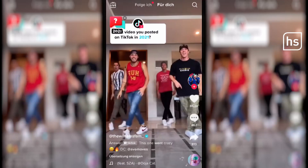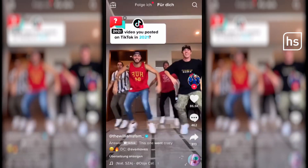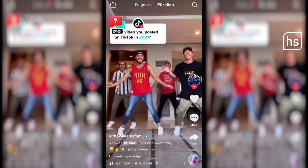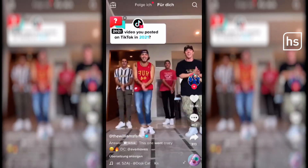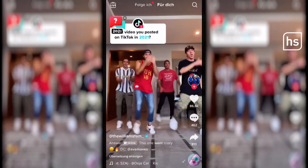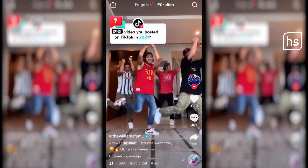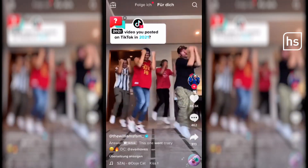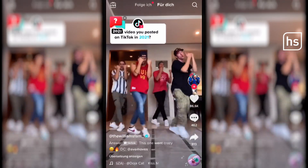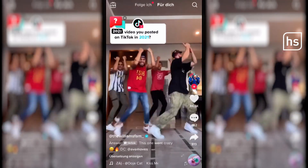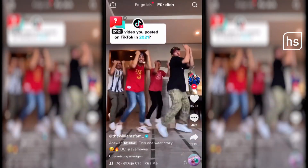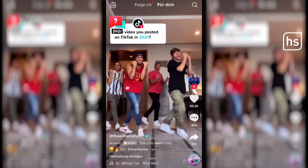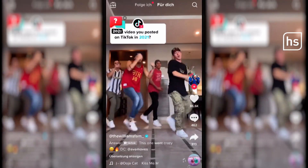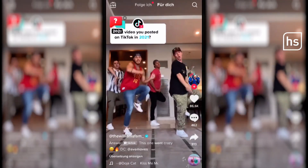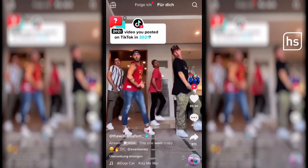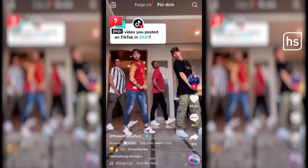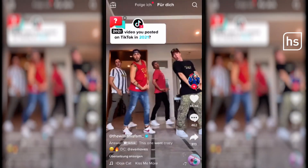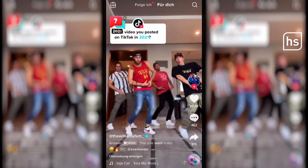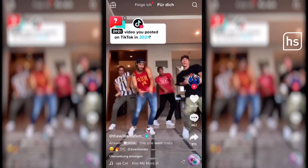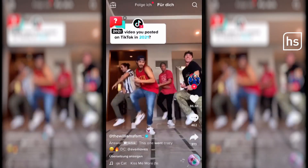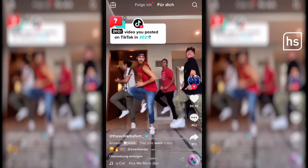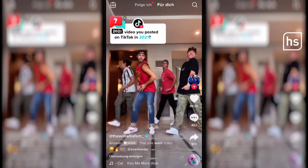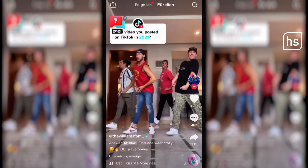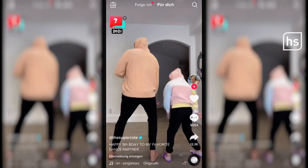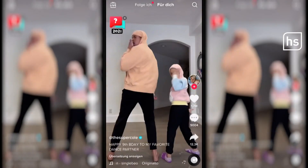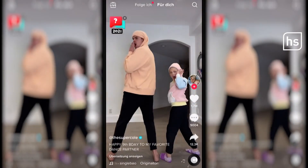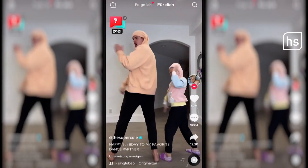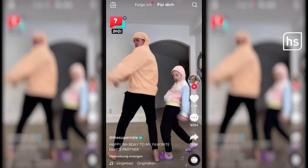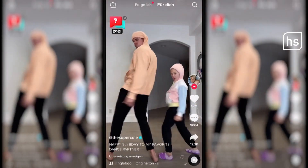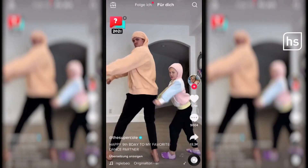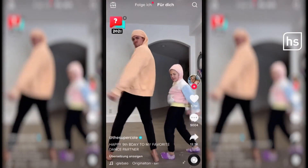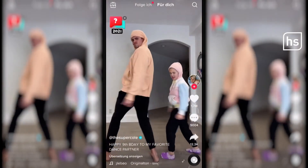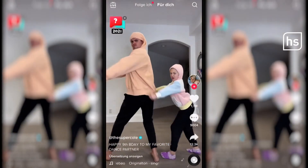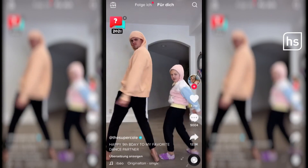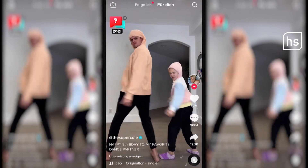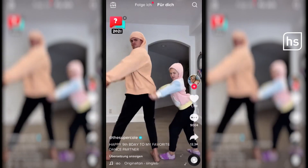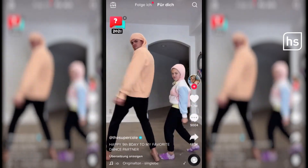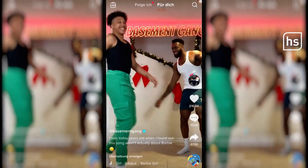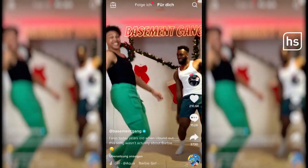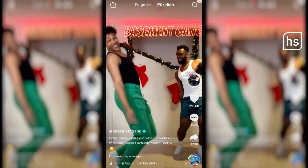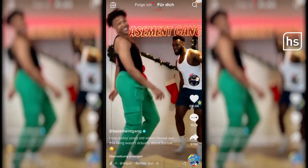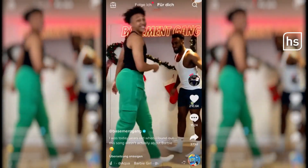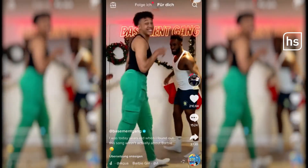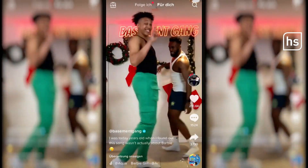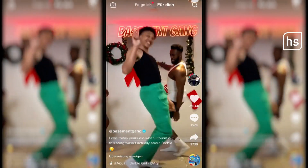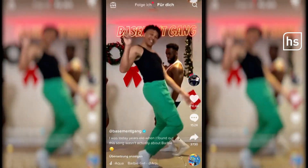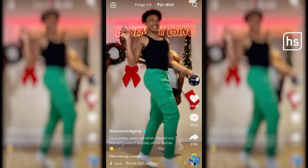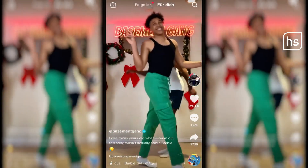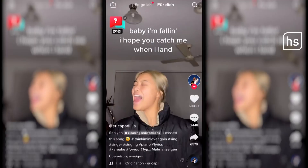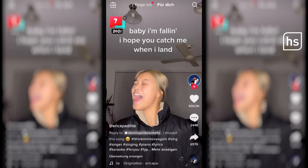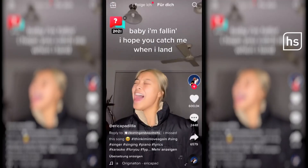Mehr als 10 Millionen Menschen nutzen in Deutschland angeblich die Social-Media-Plattform TikTok. Zwischen Tanzvideos und Menschen, die